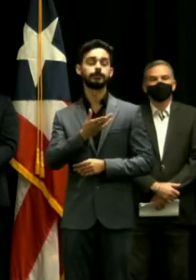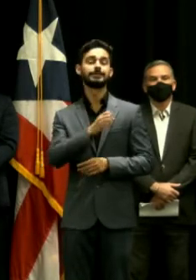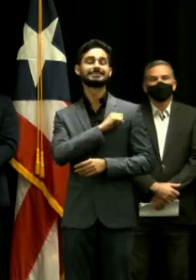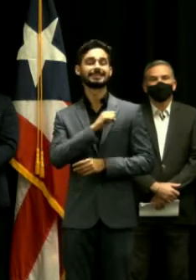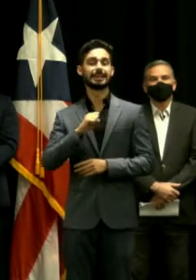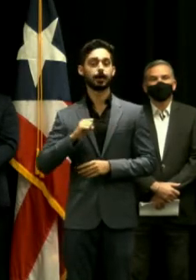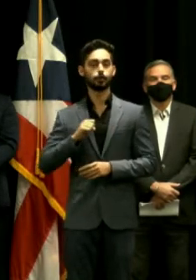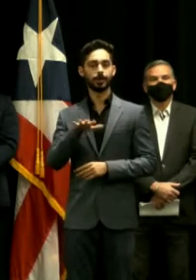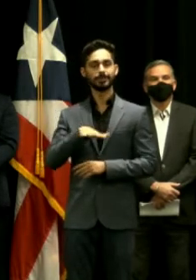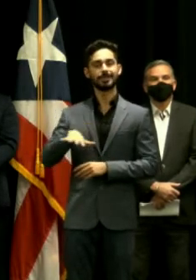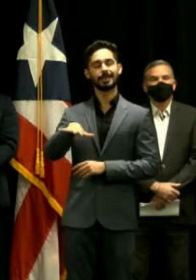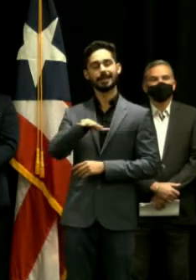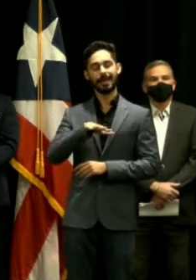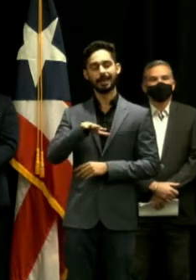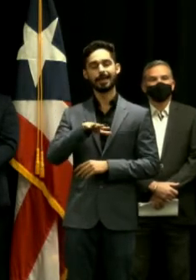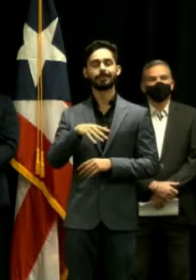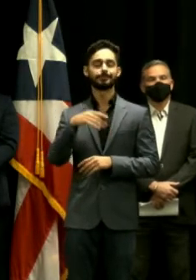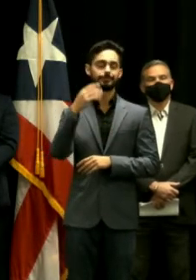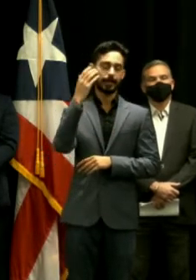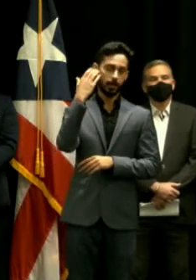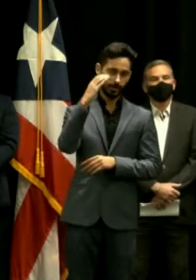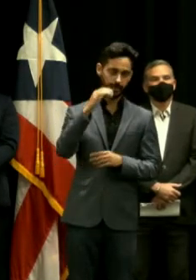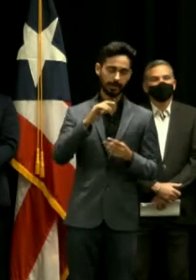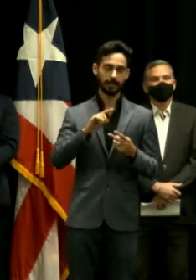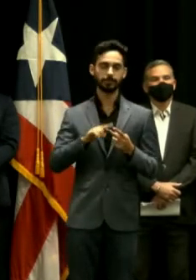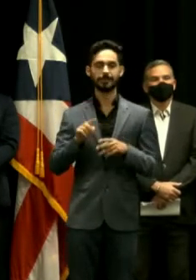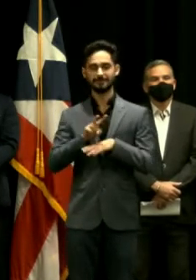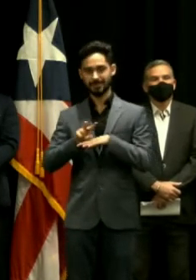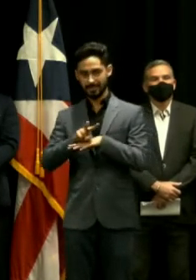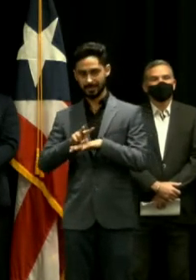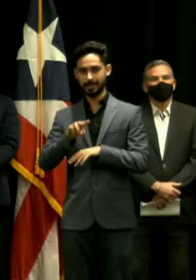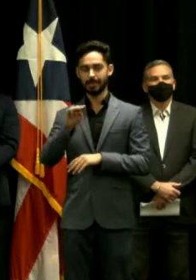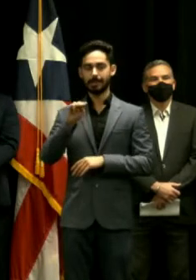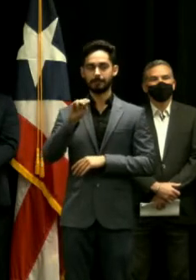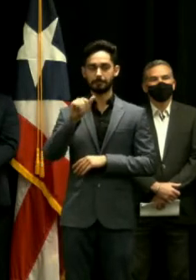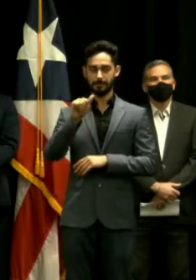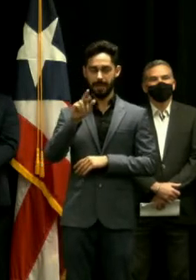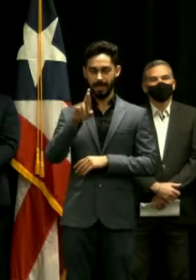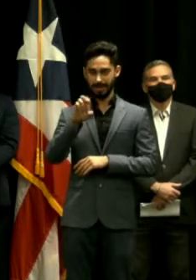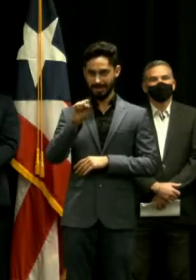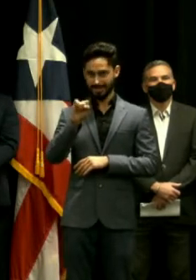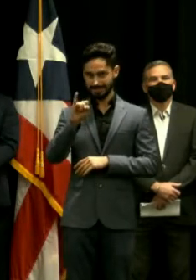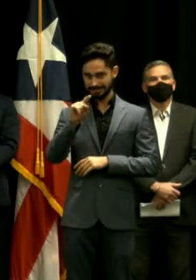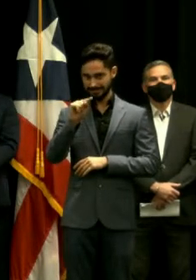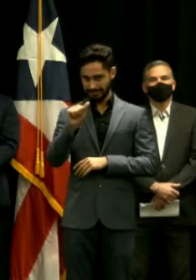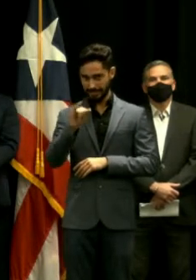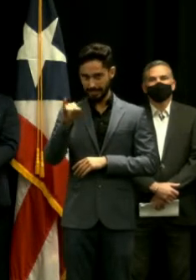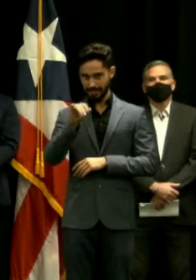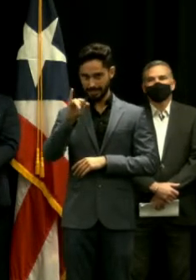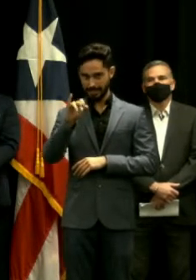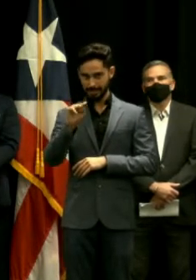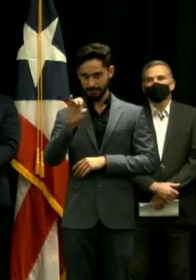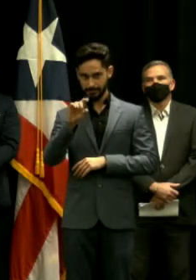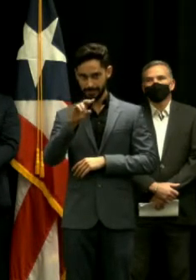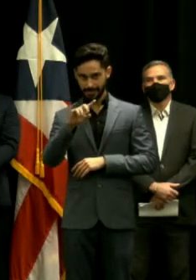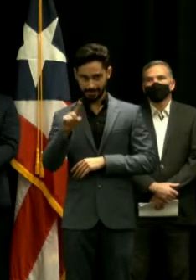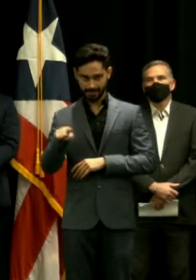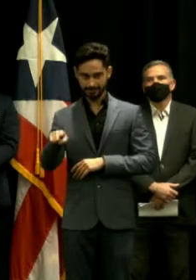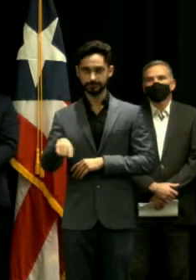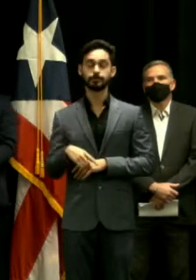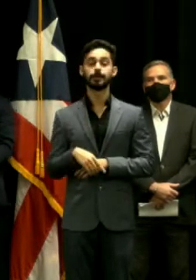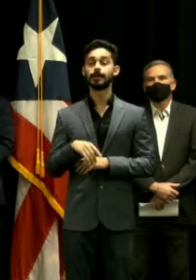que cubre Vieques, Marisita Jiménez, el director de AFI, Eduardo Rivera Cruz,